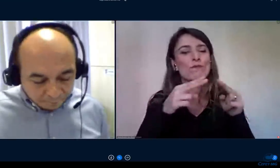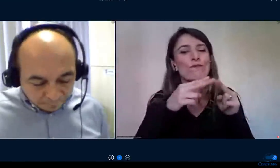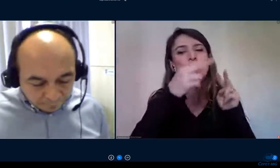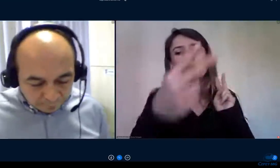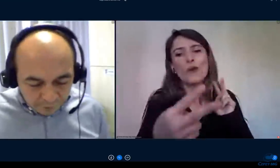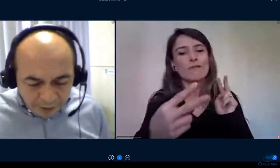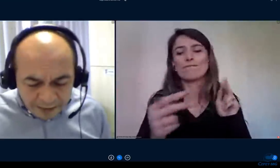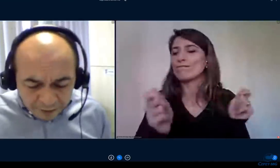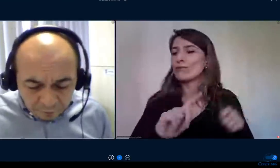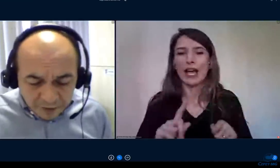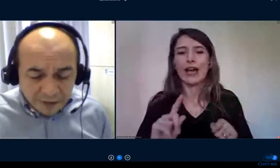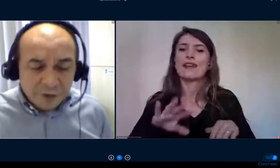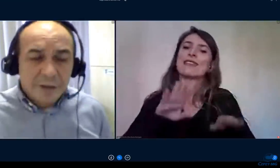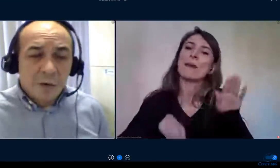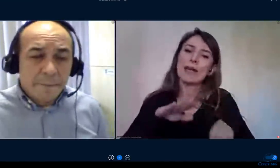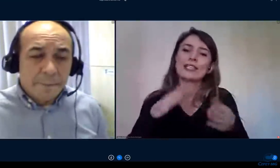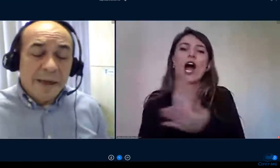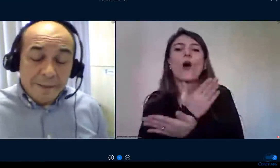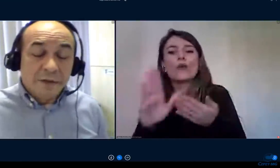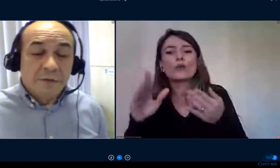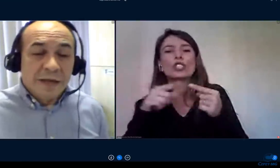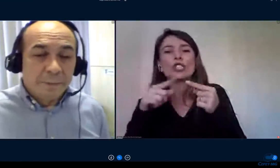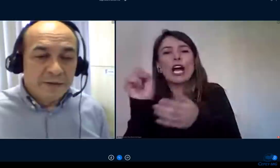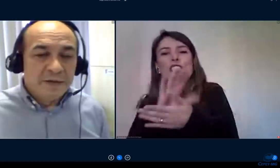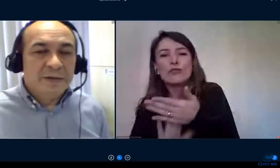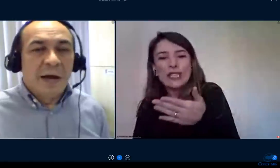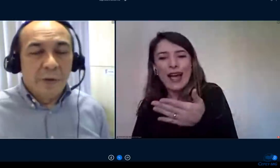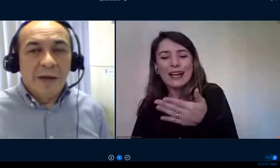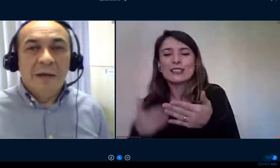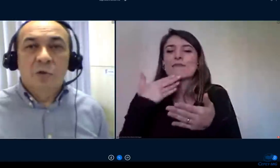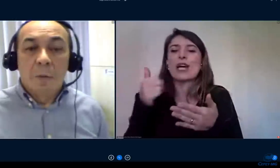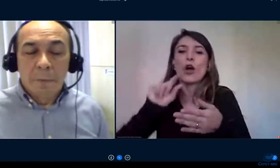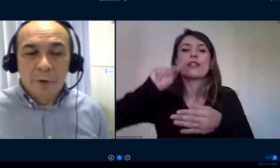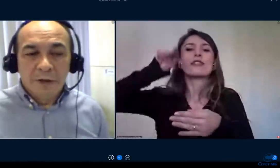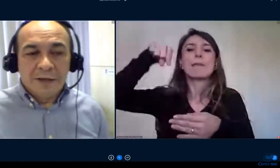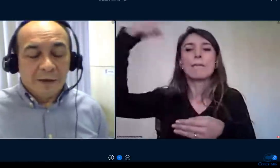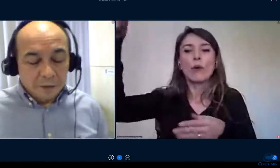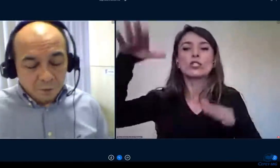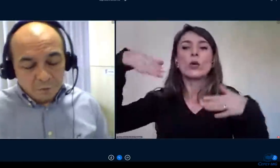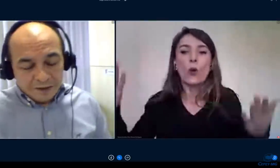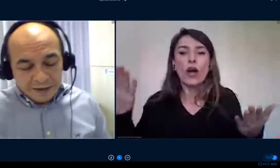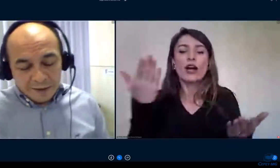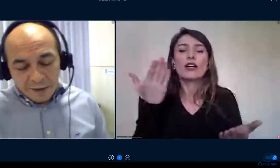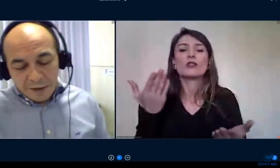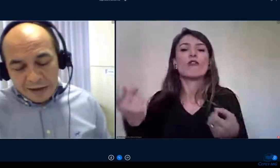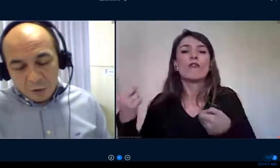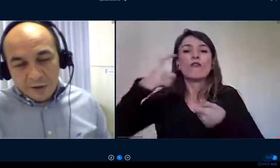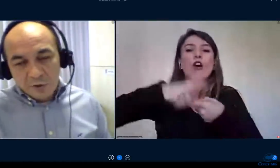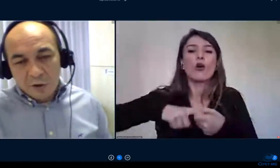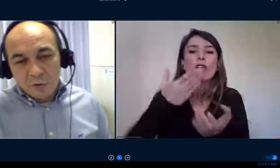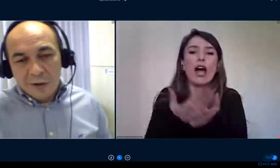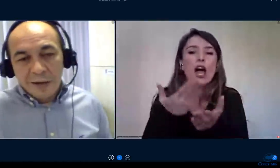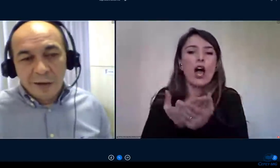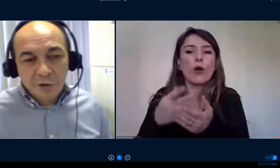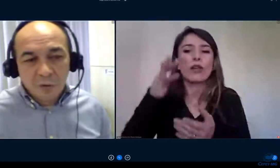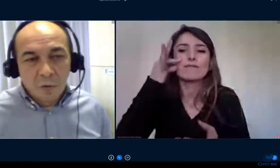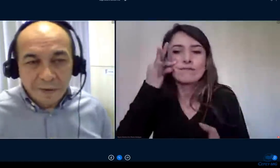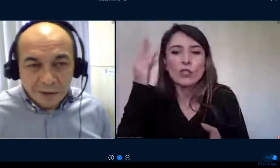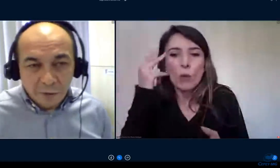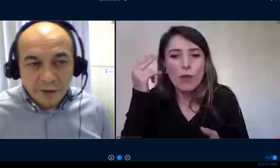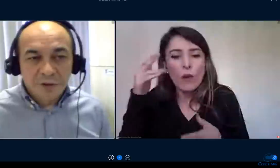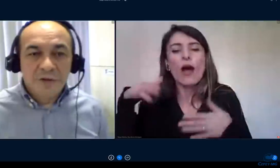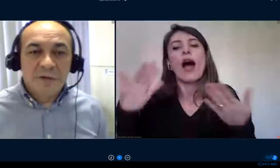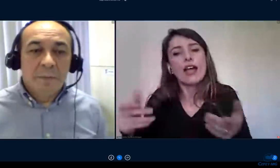a atividade não atividade presencial e elas como prioritária então eu vou falar agora só do arranjo